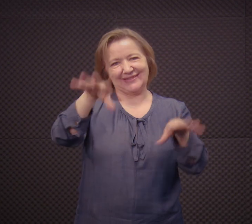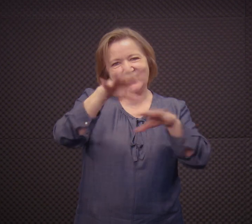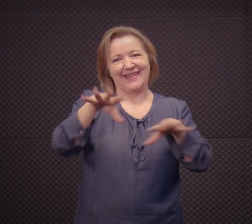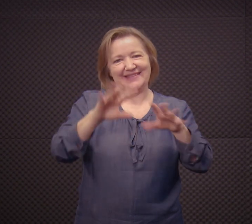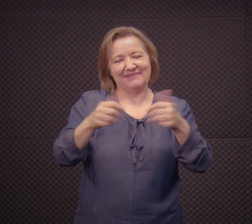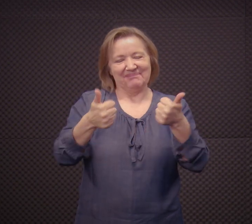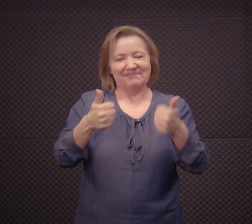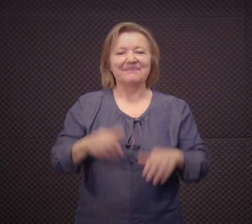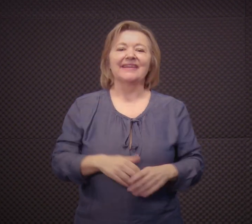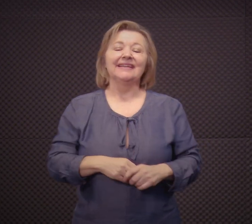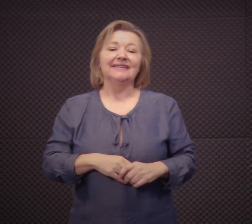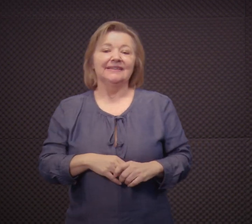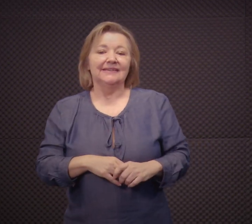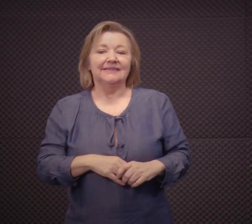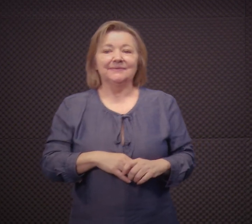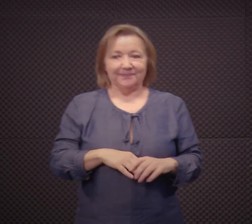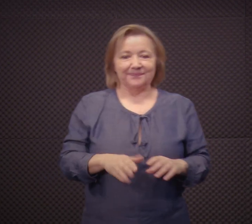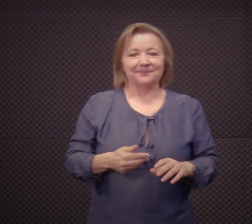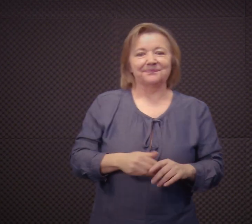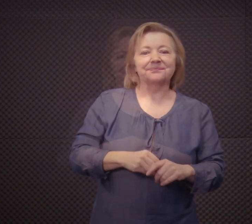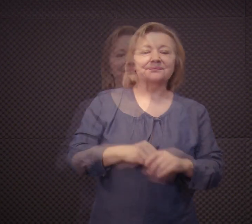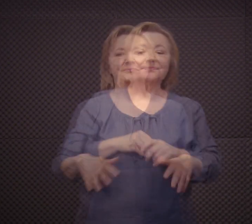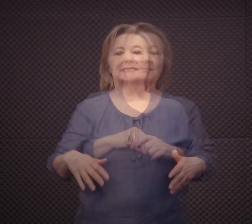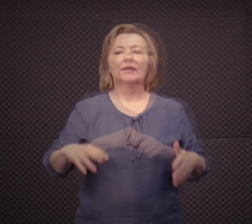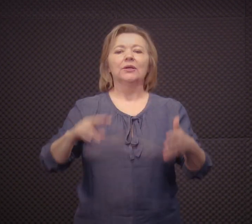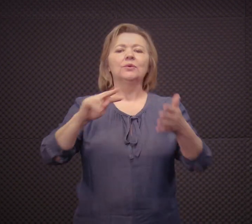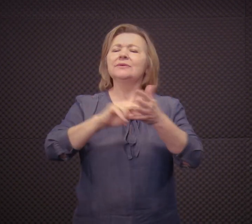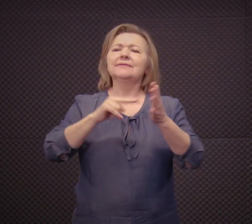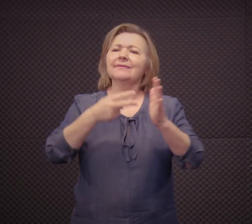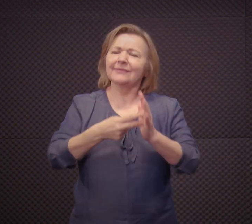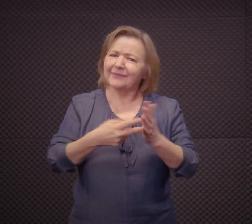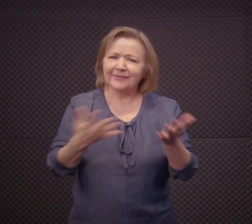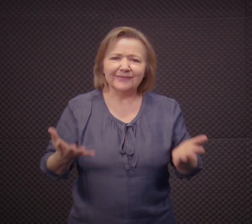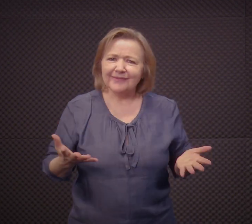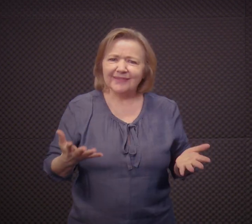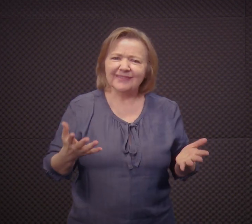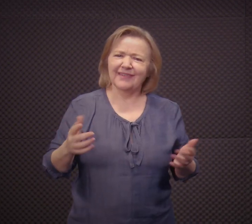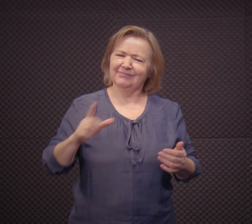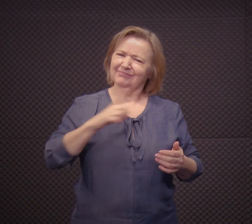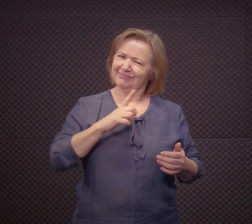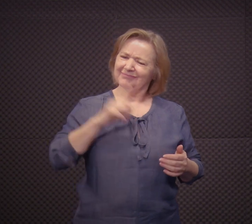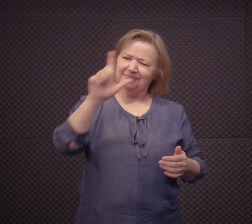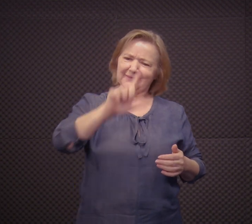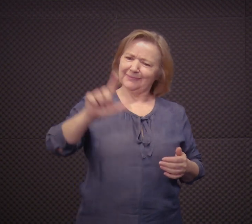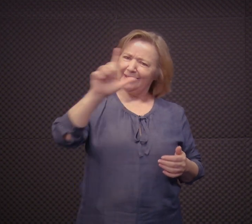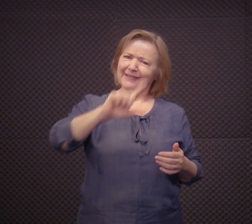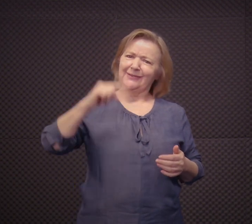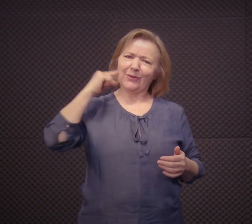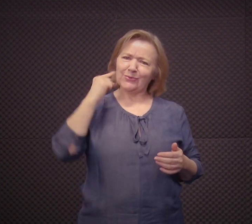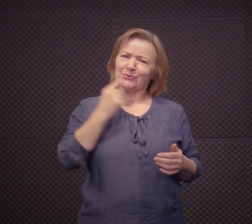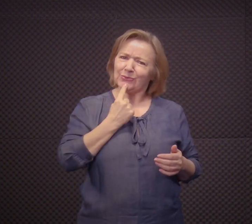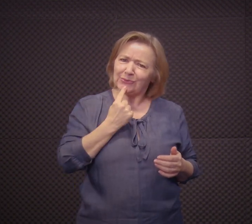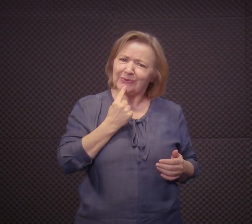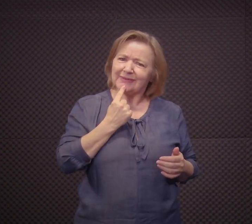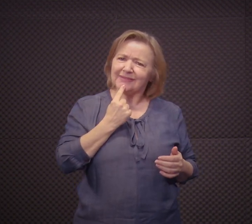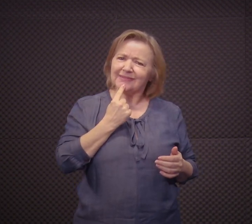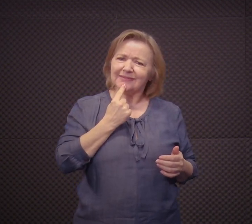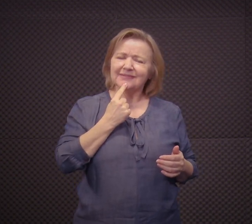disciplina de vocês, né? De artes. Então, o que significa essa literatura